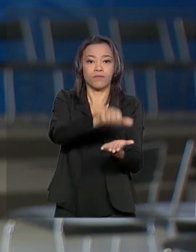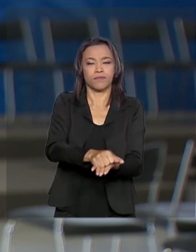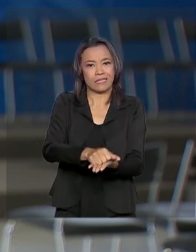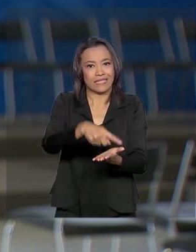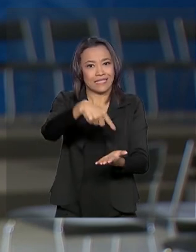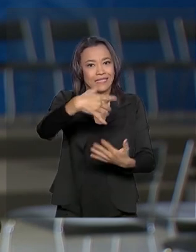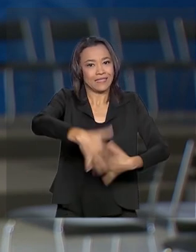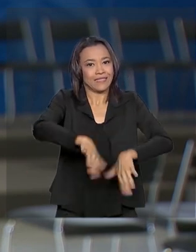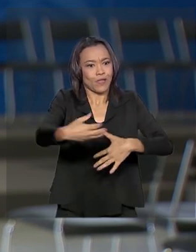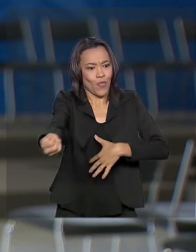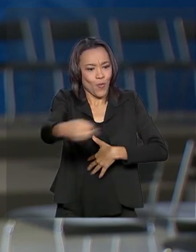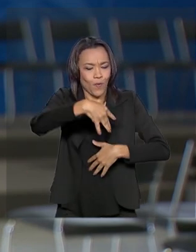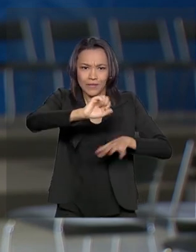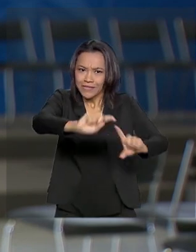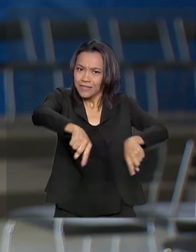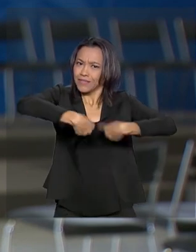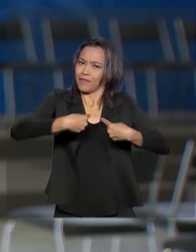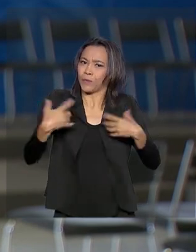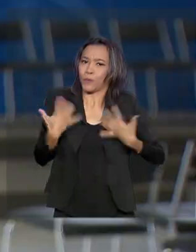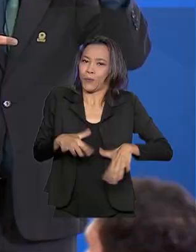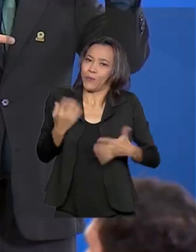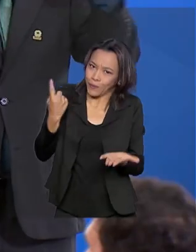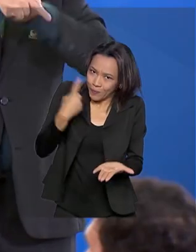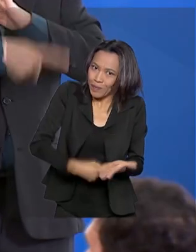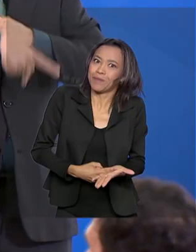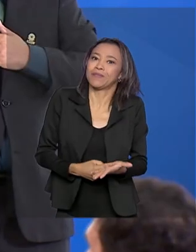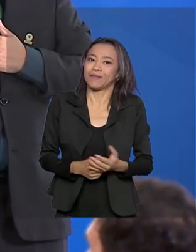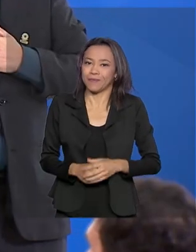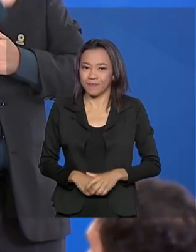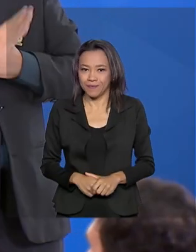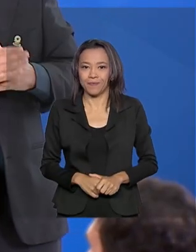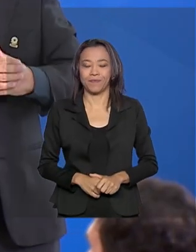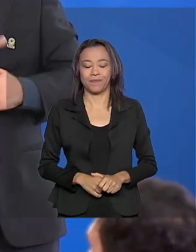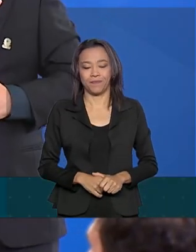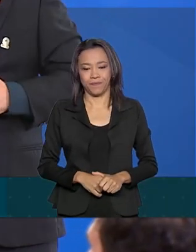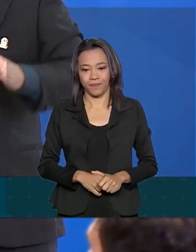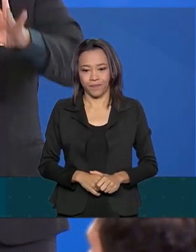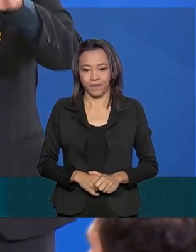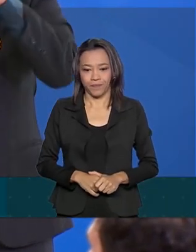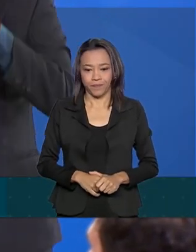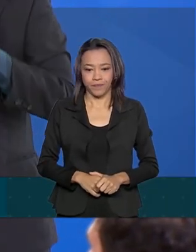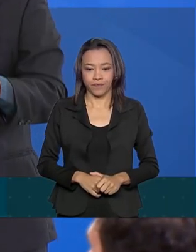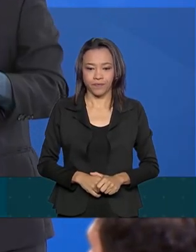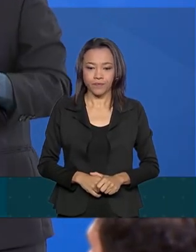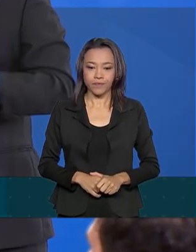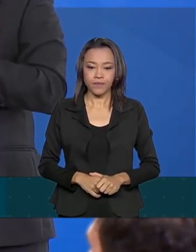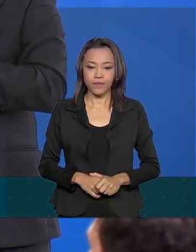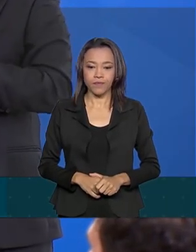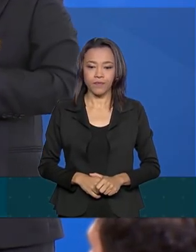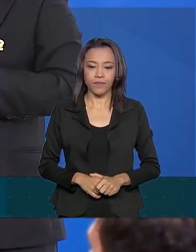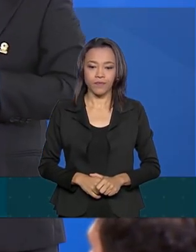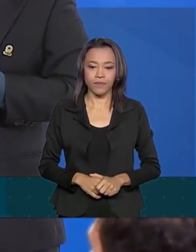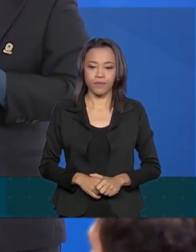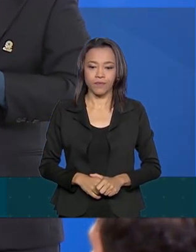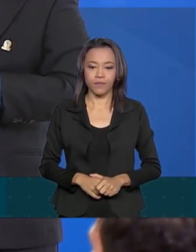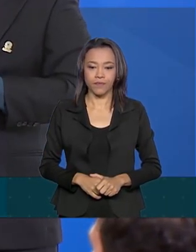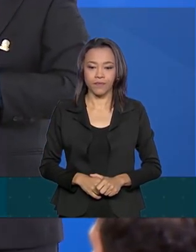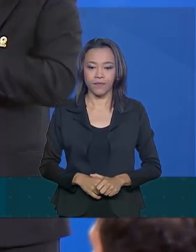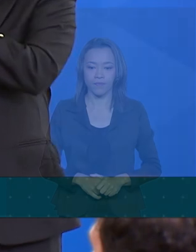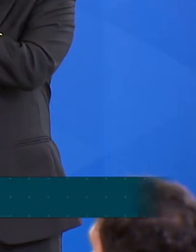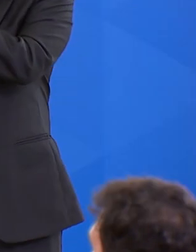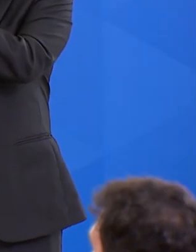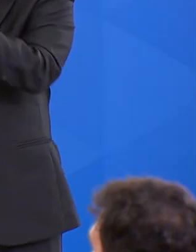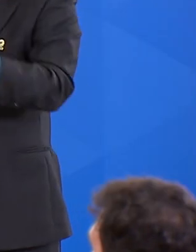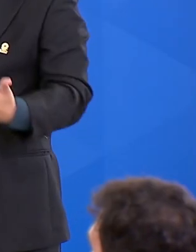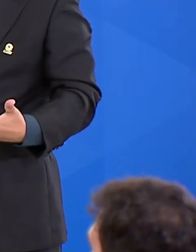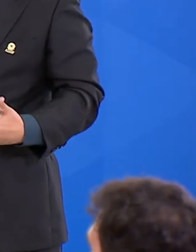desafio, com entusiasmo e comprometimento. Estejam certos que, alicerçado em valores aprendidos ao longo da minha vida,